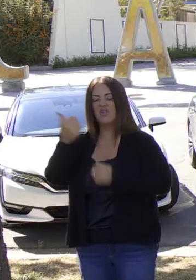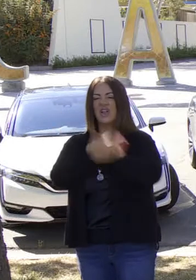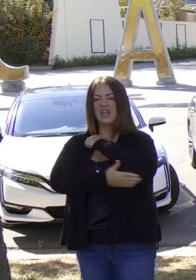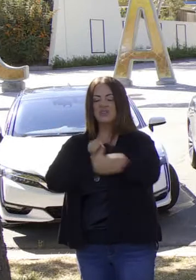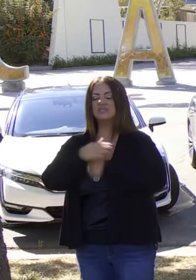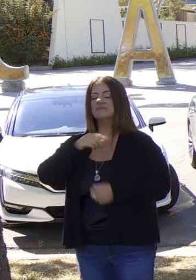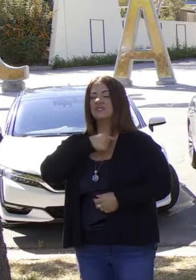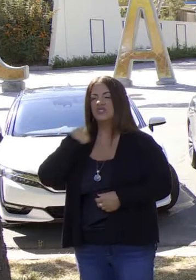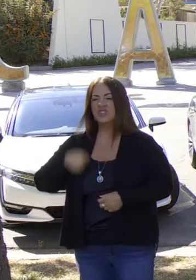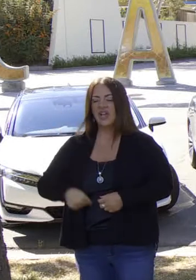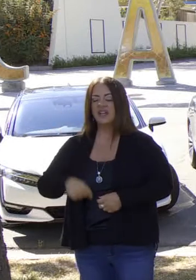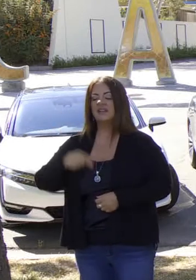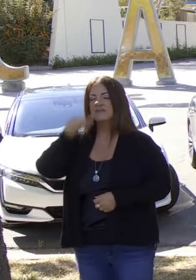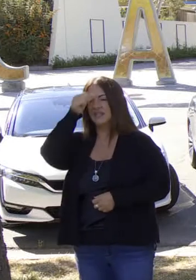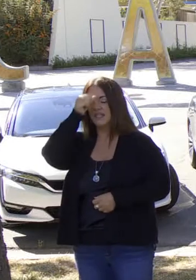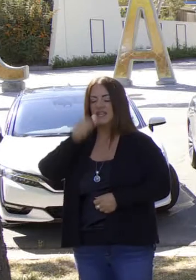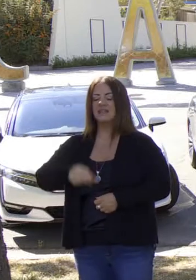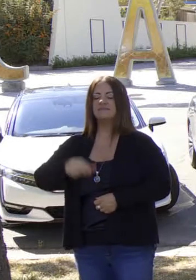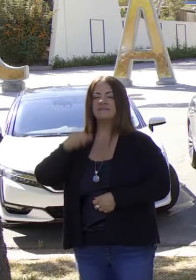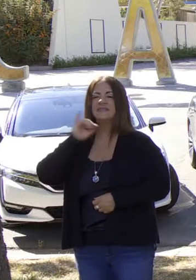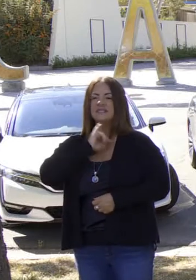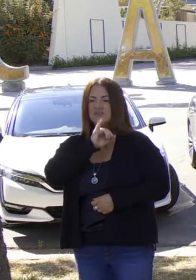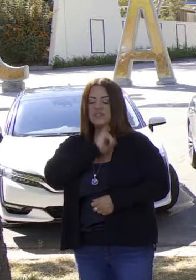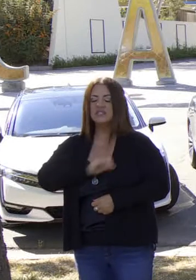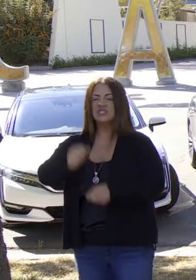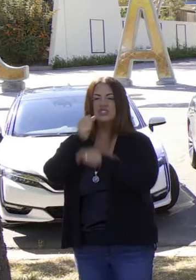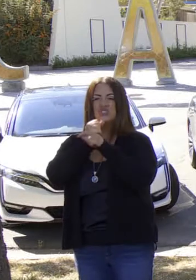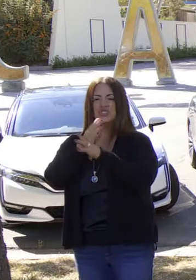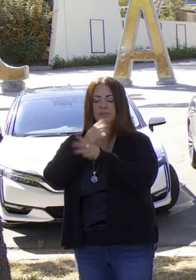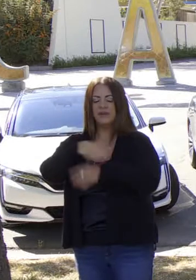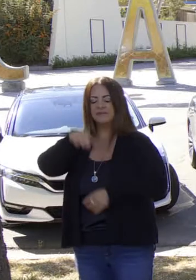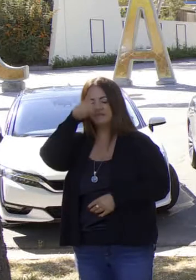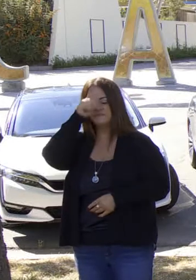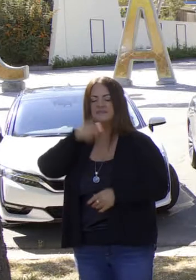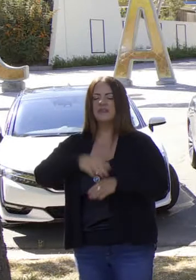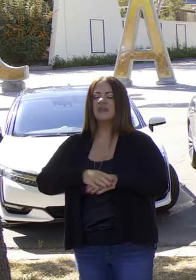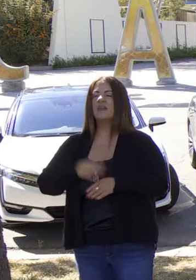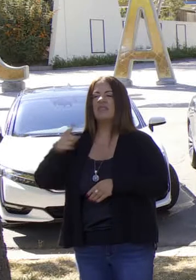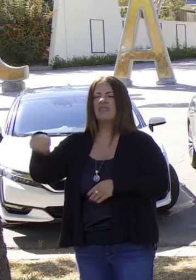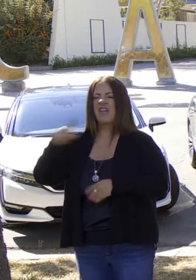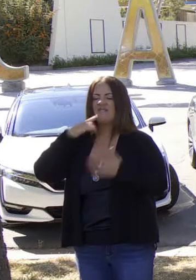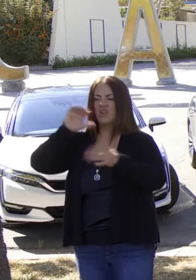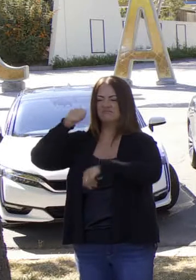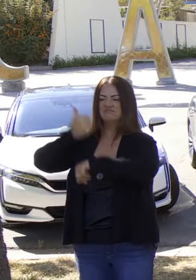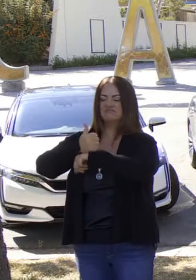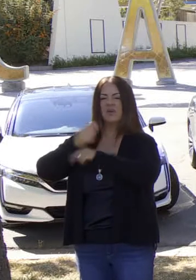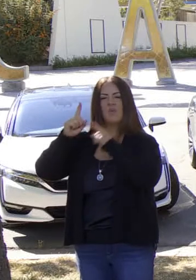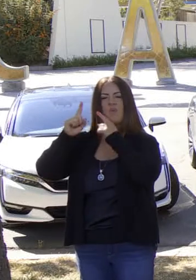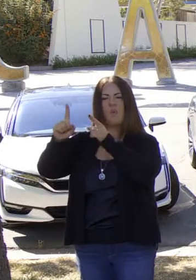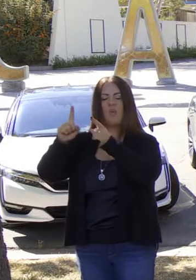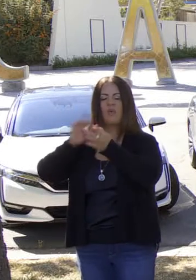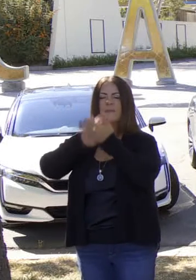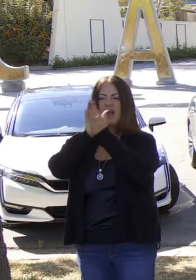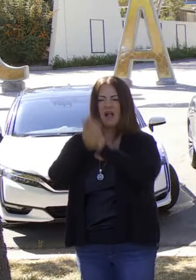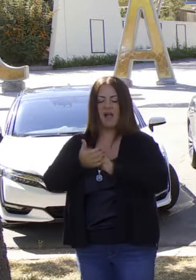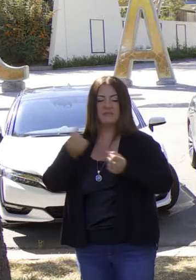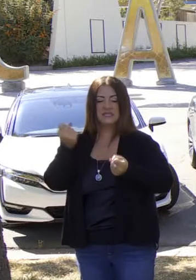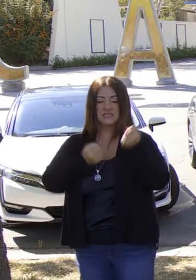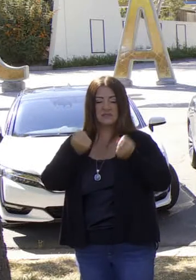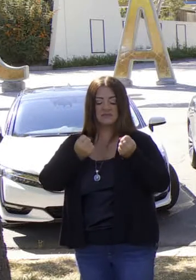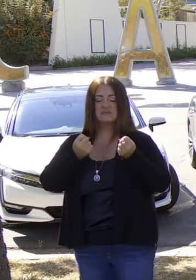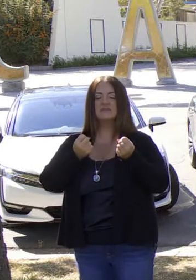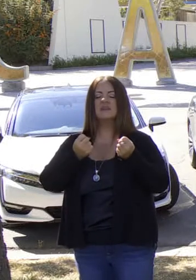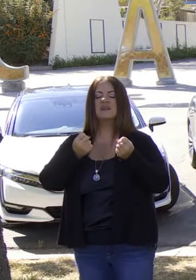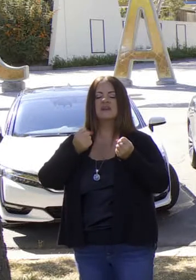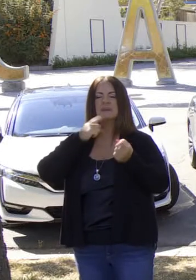de China, India, Israel, Alemania, Reino Unido, todos han establecido objetivos para